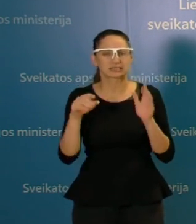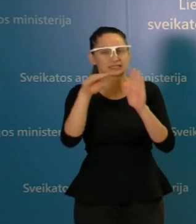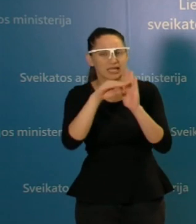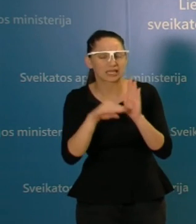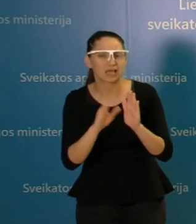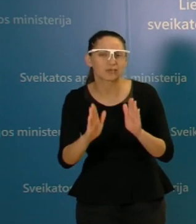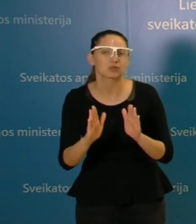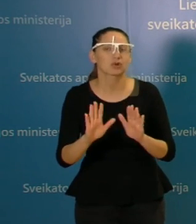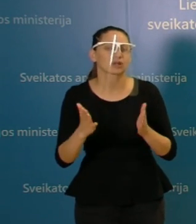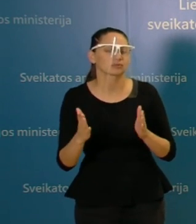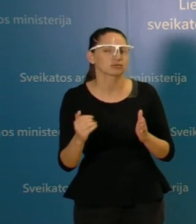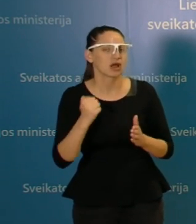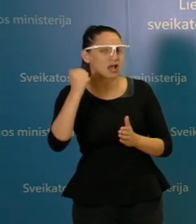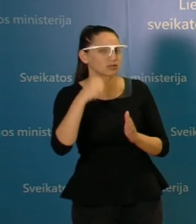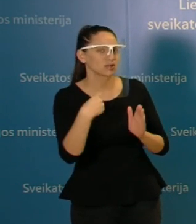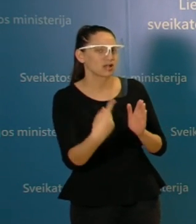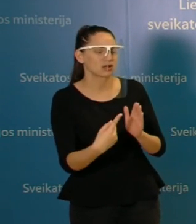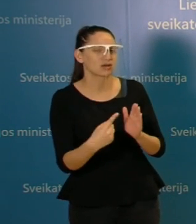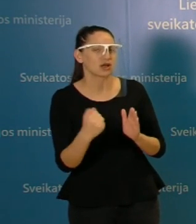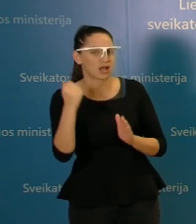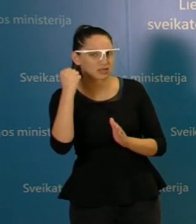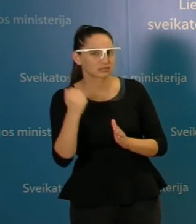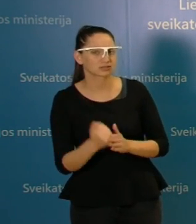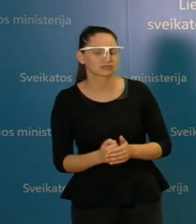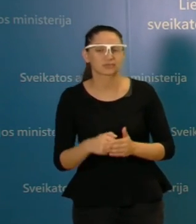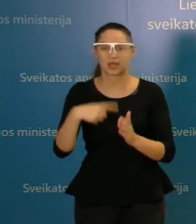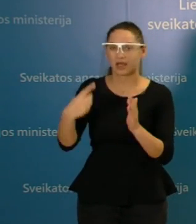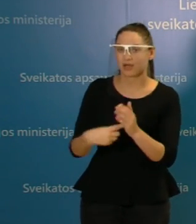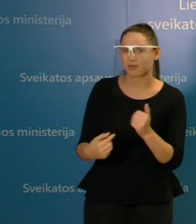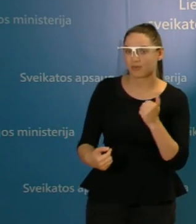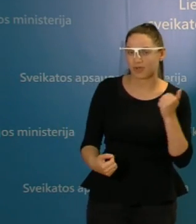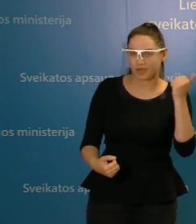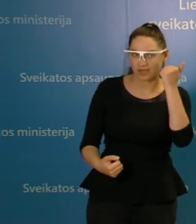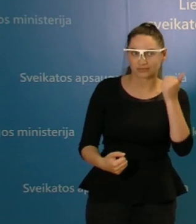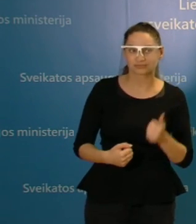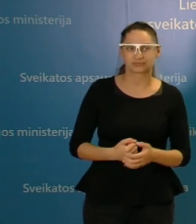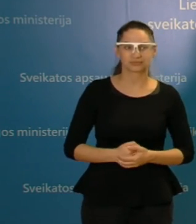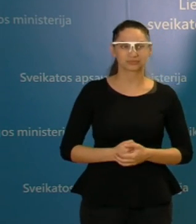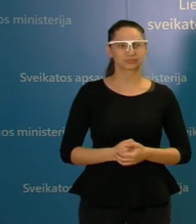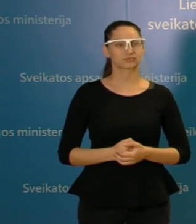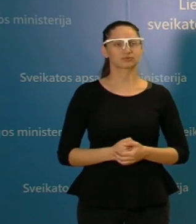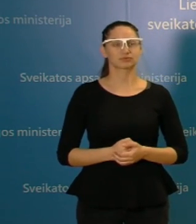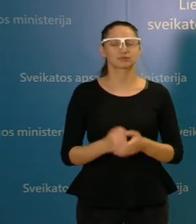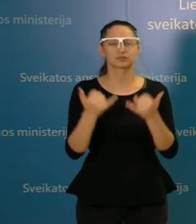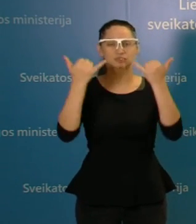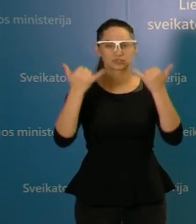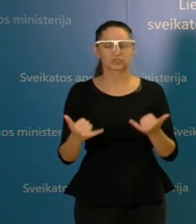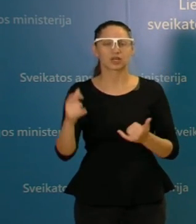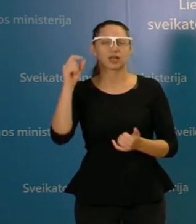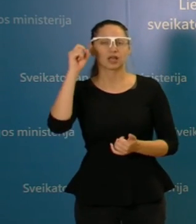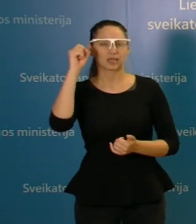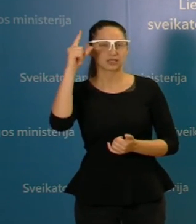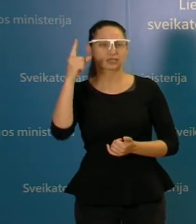kitos savaitės ar vėliau? Ačiū. Ačiū labai už klausimus. Tai iš tiesų šiandien ryte išgirdom